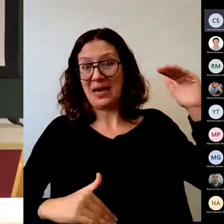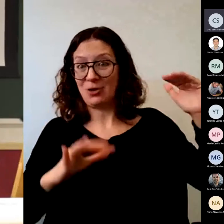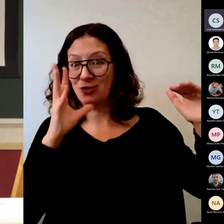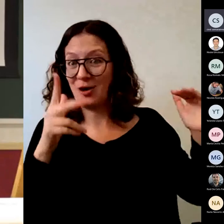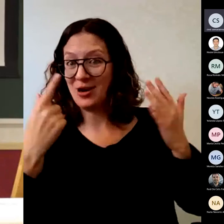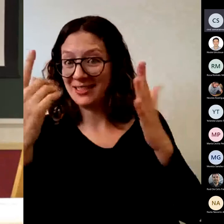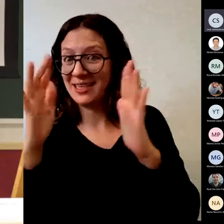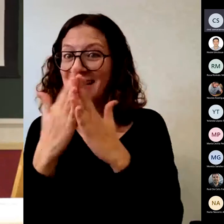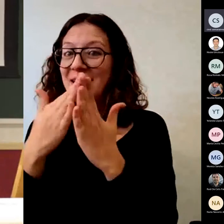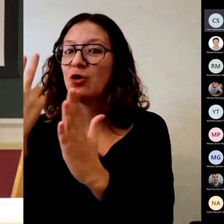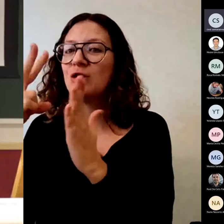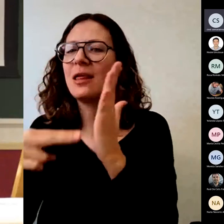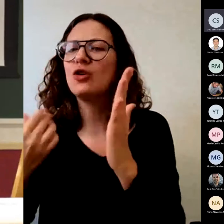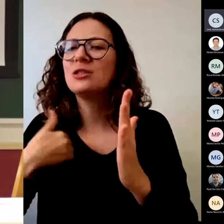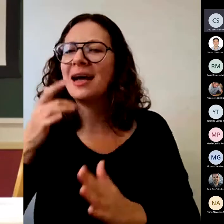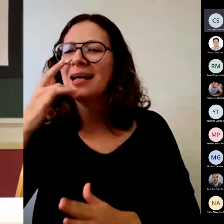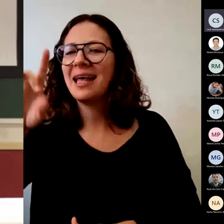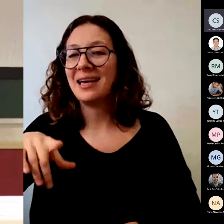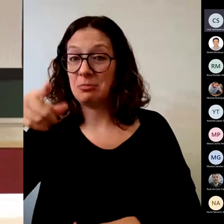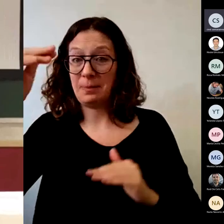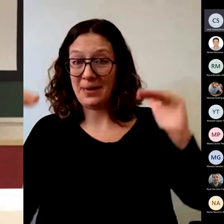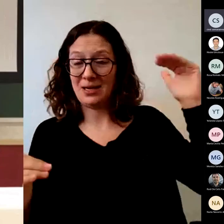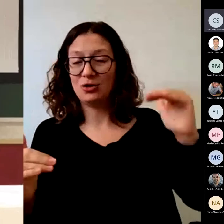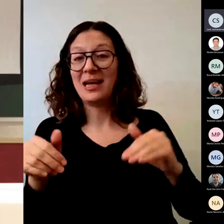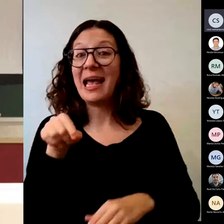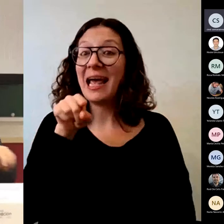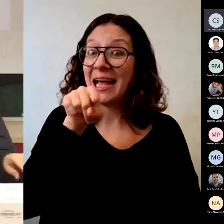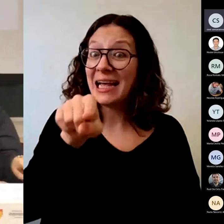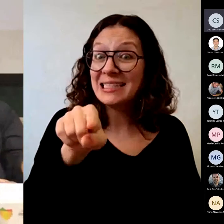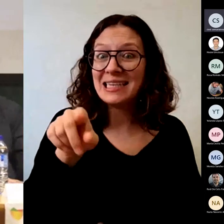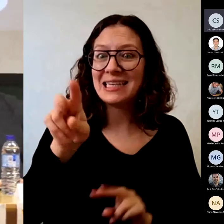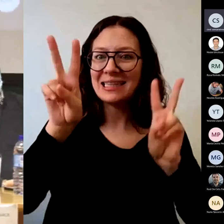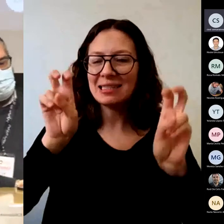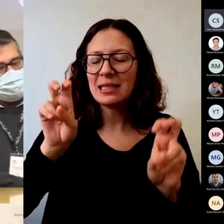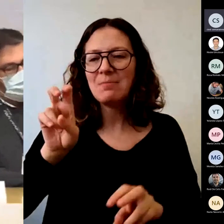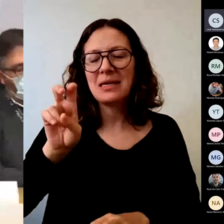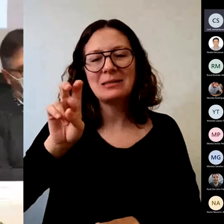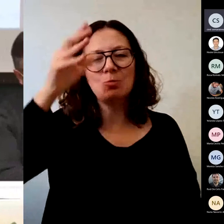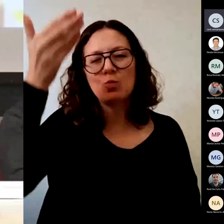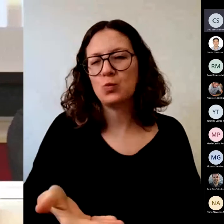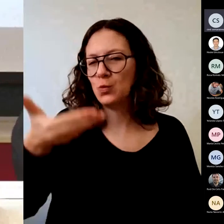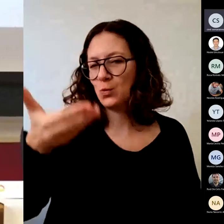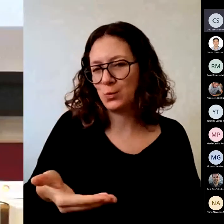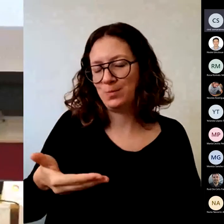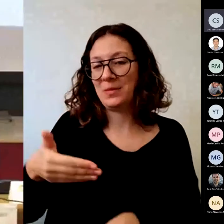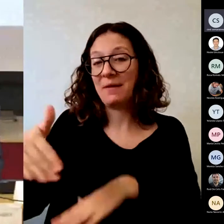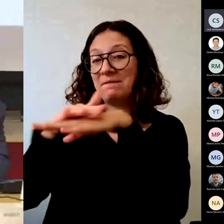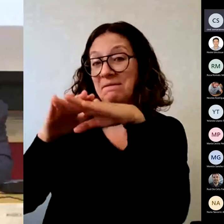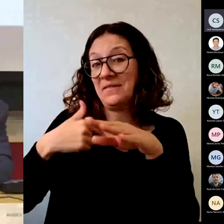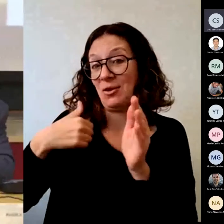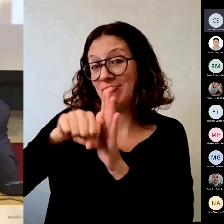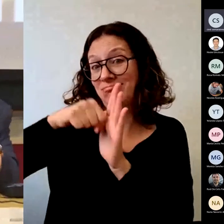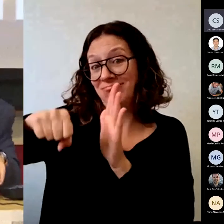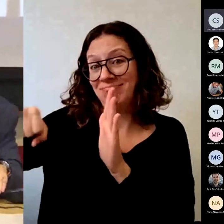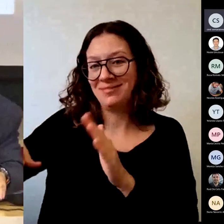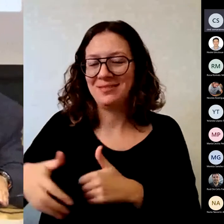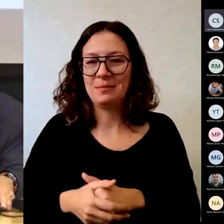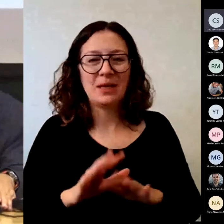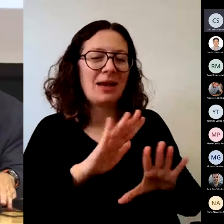me... Muchísimas gracias por tus aportaciones. Juan Antonio, por favor. Muchas gracias.